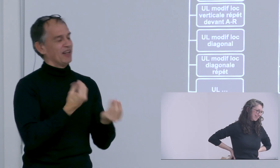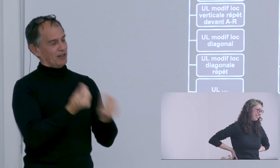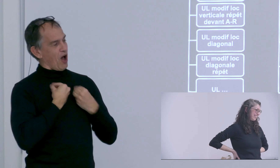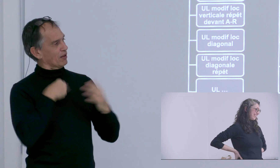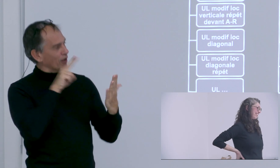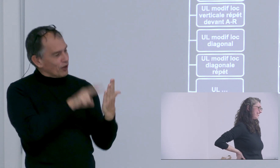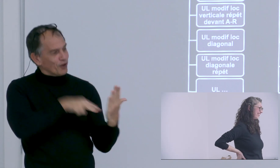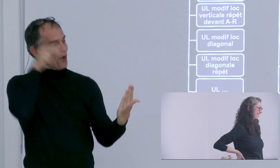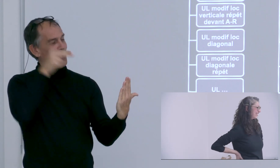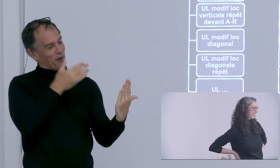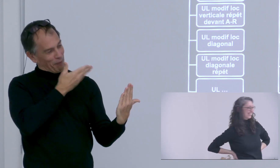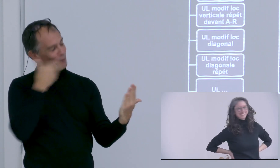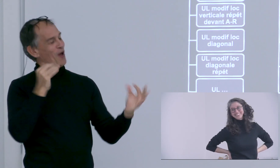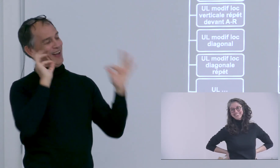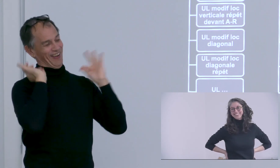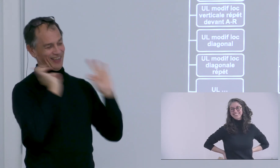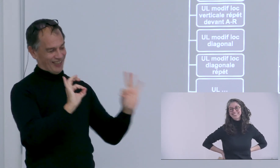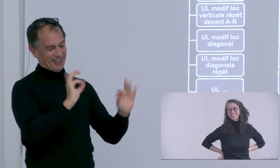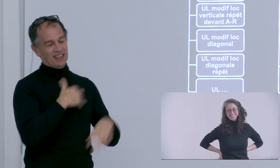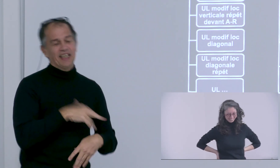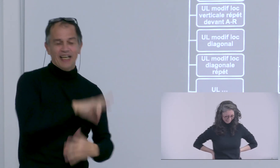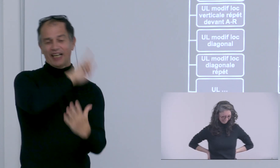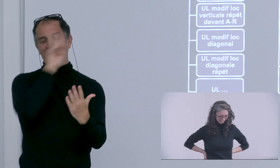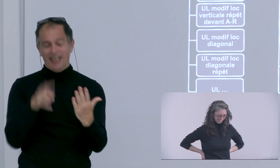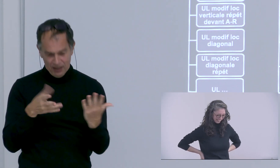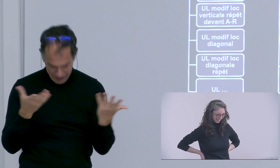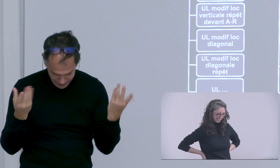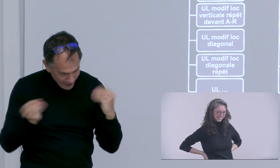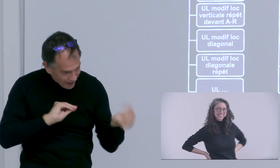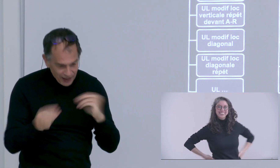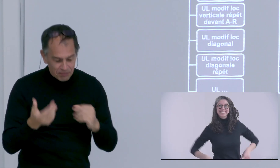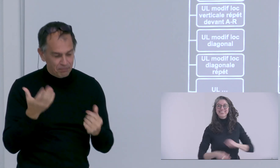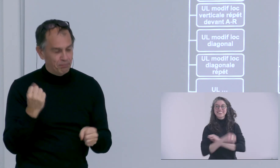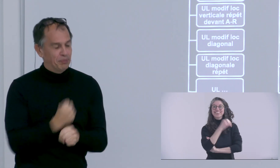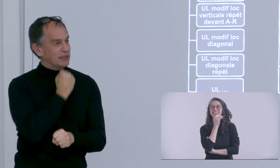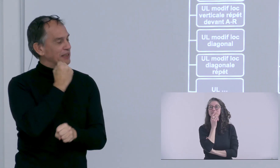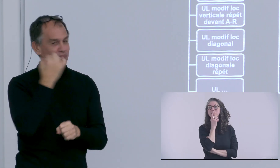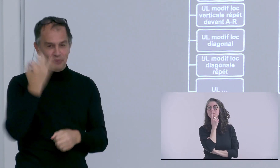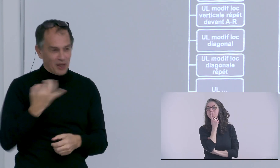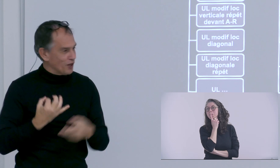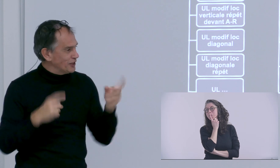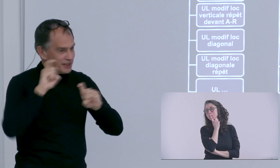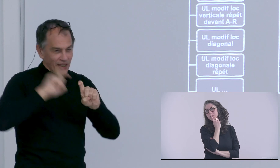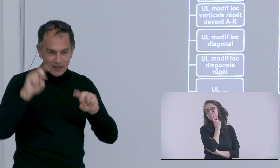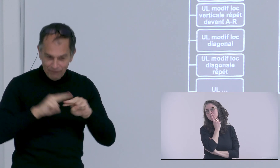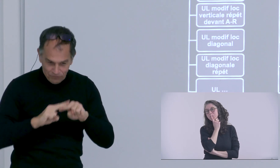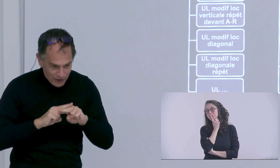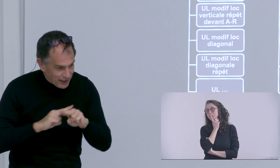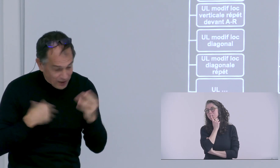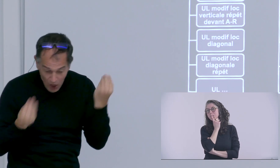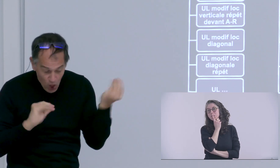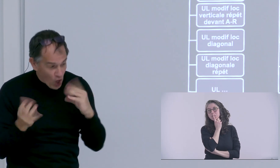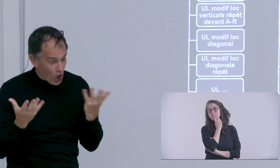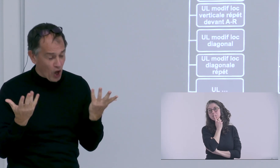de dénombrer les choses et les statistiques me permettaient d'y voir plus clair or dans votre